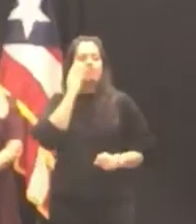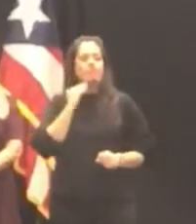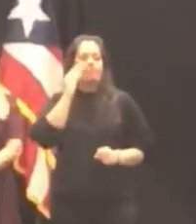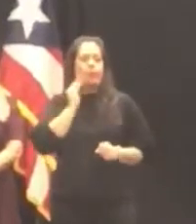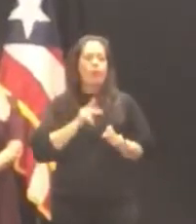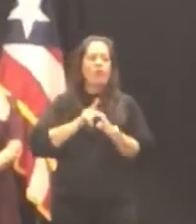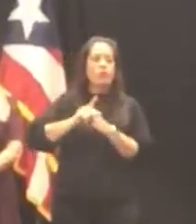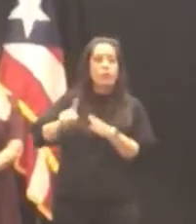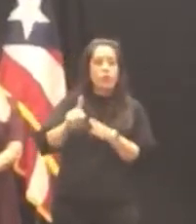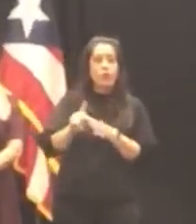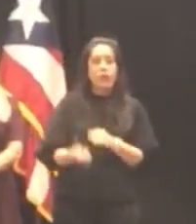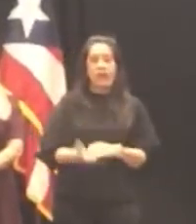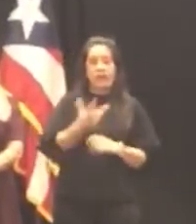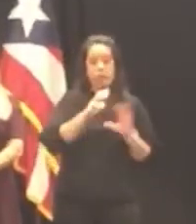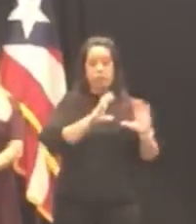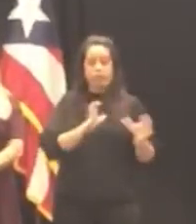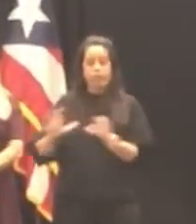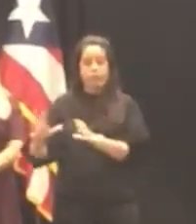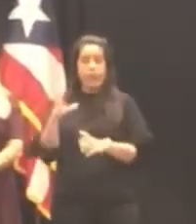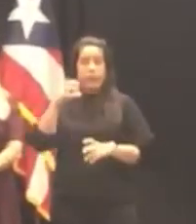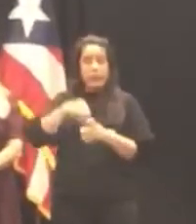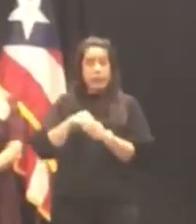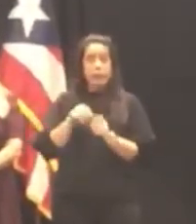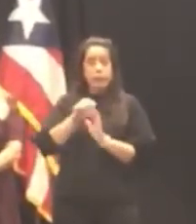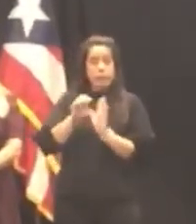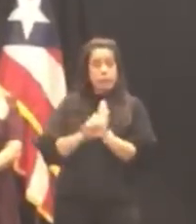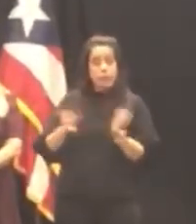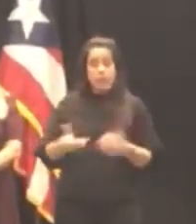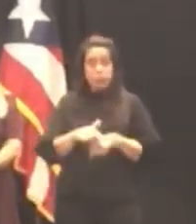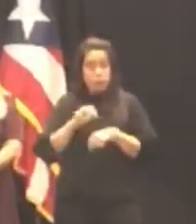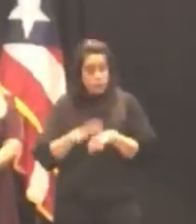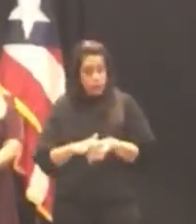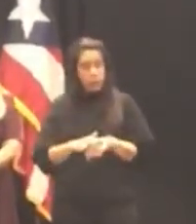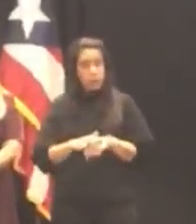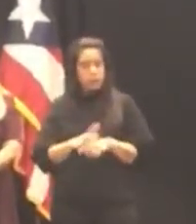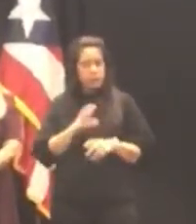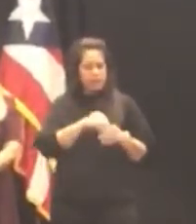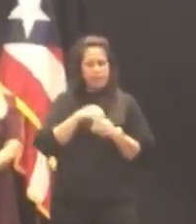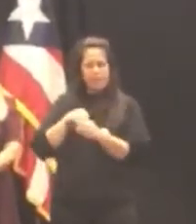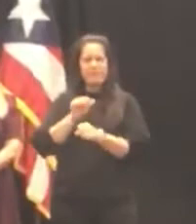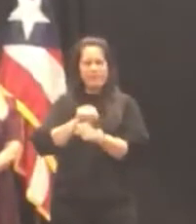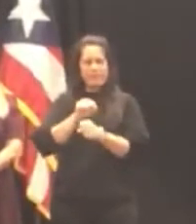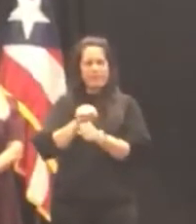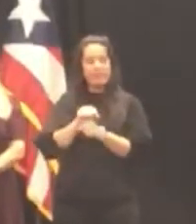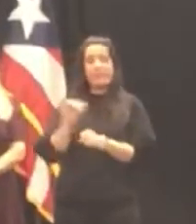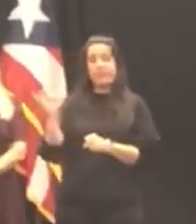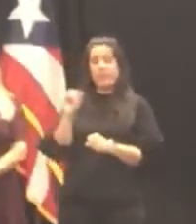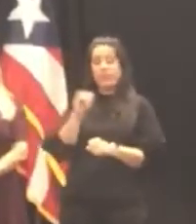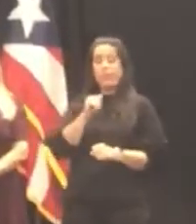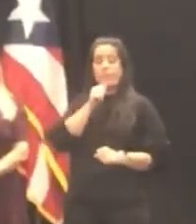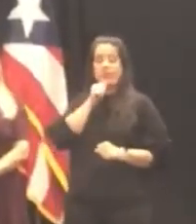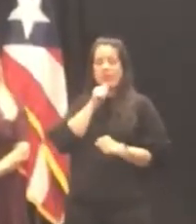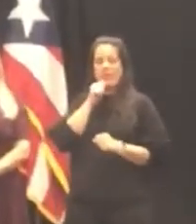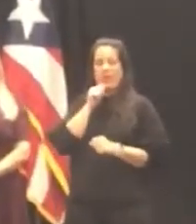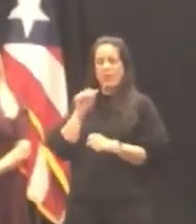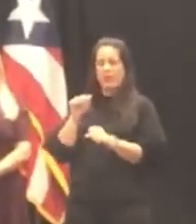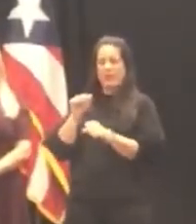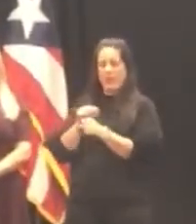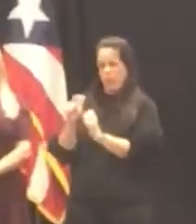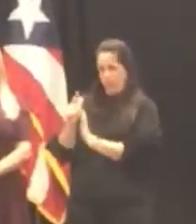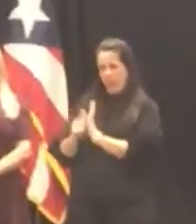profesionales en las tres ramas constitucionales del gobierno de Puerto Rico y en el ejercicio privado de la profesión legal